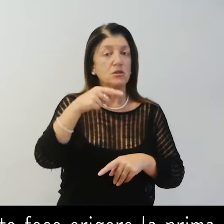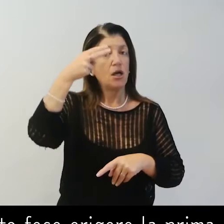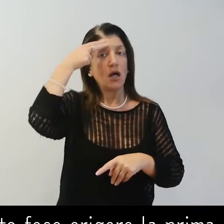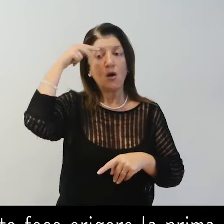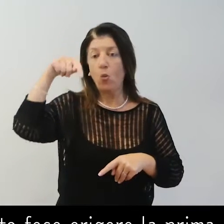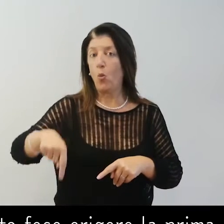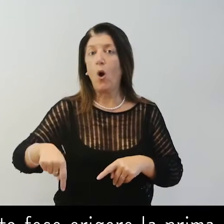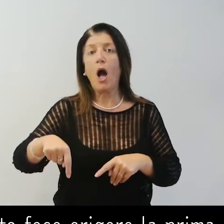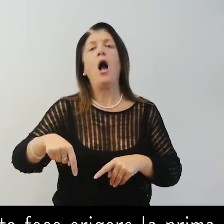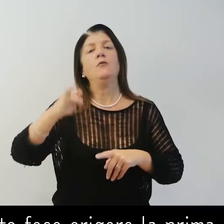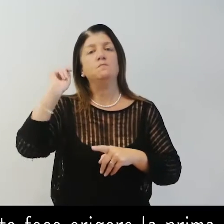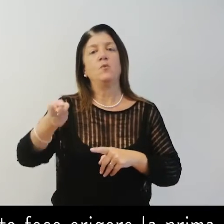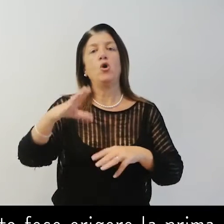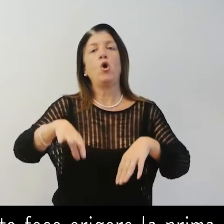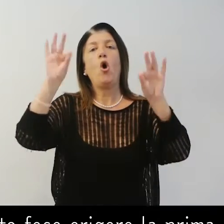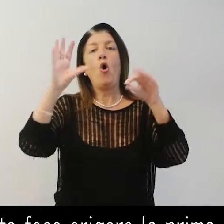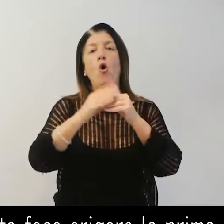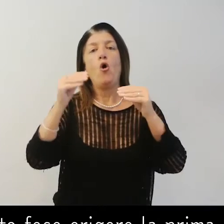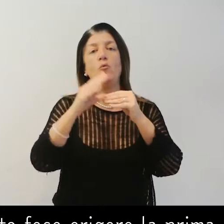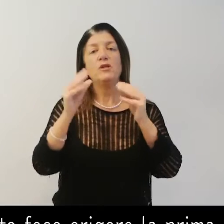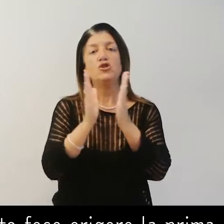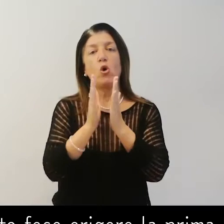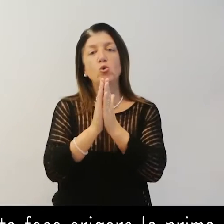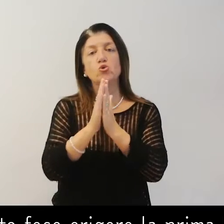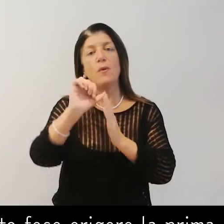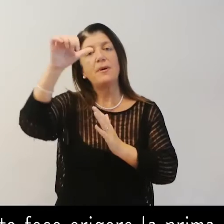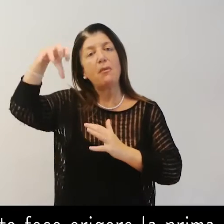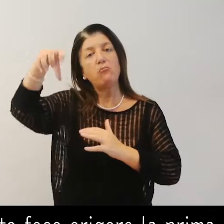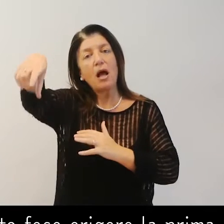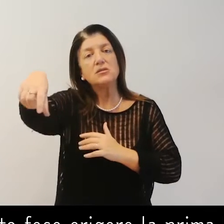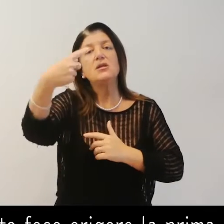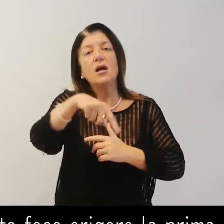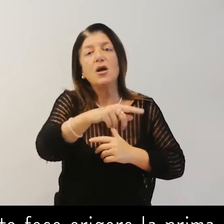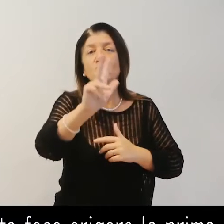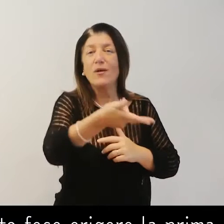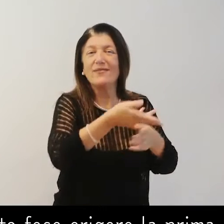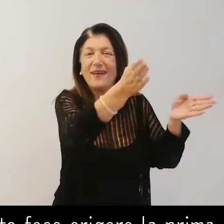fece erigere la prima basilica, nella quale custodire le reliquie dei Magi.